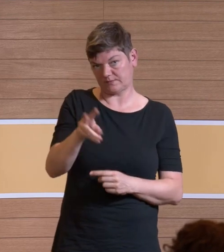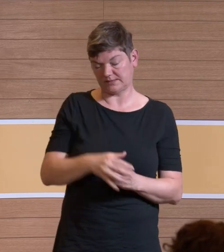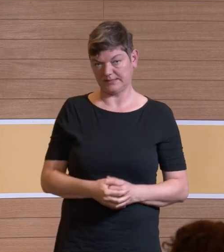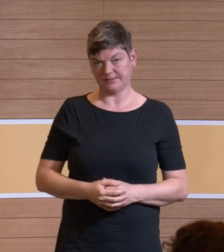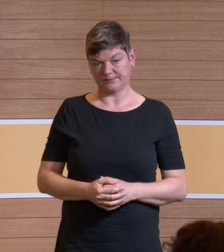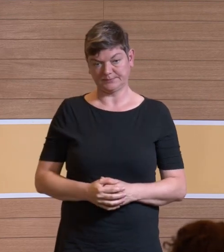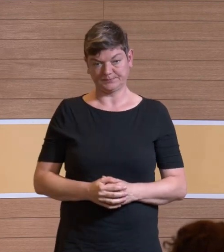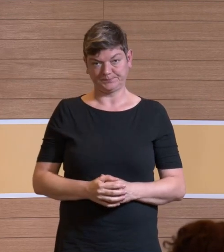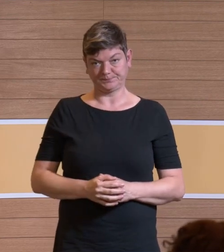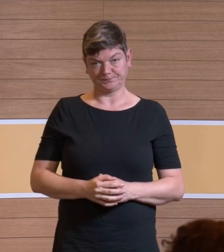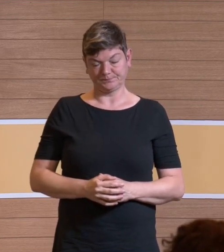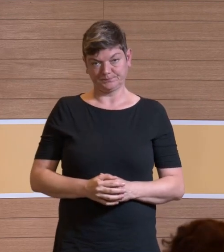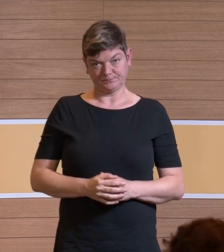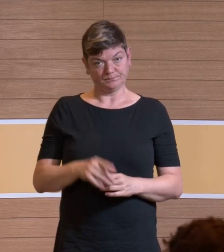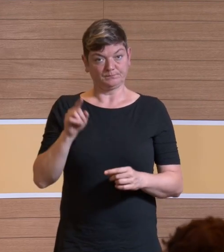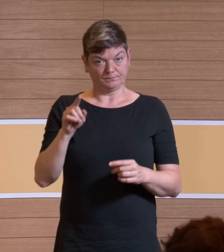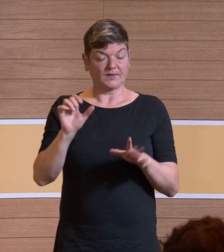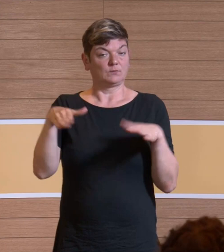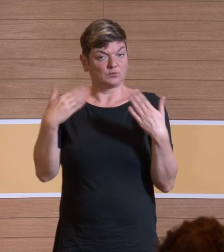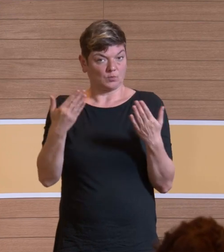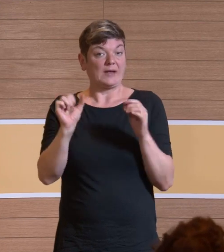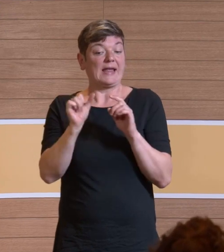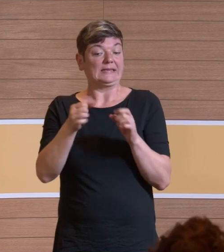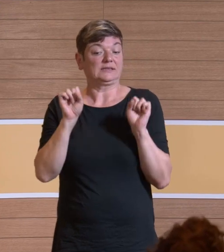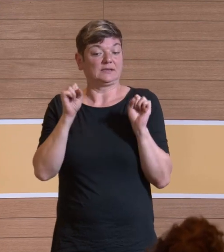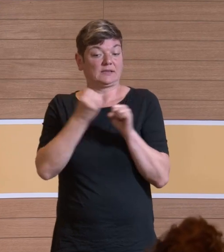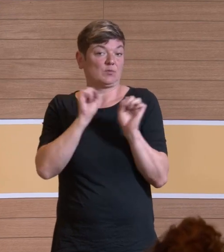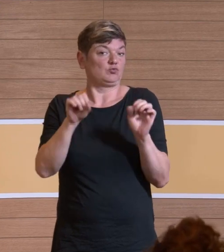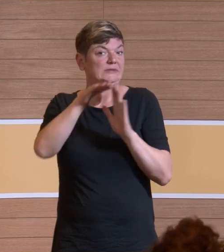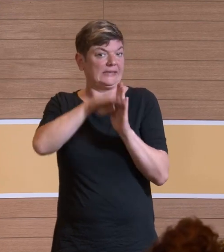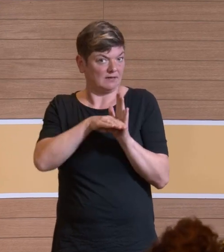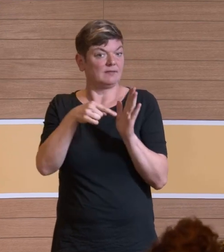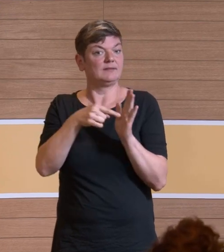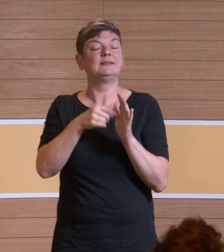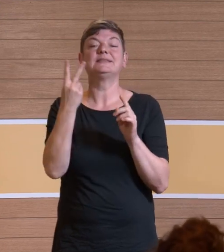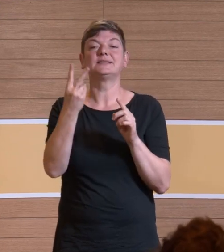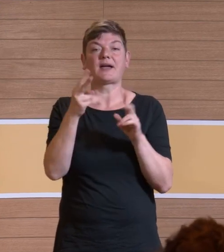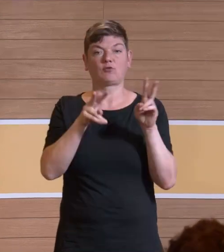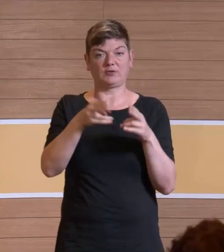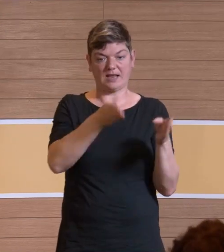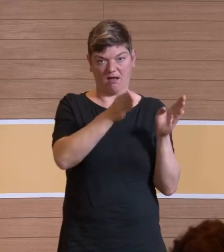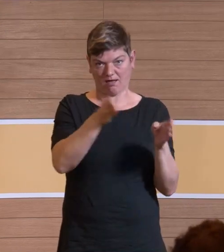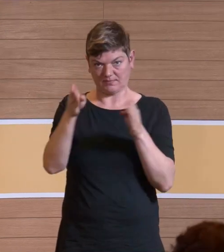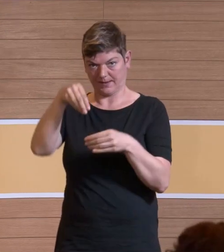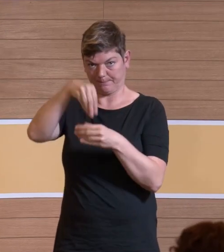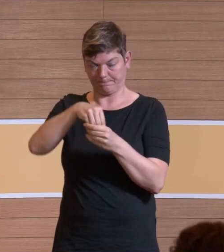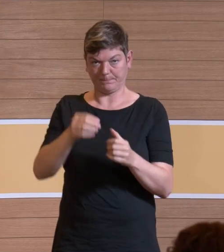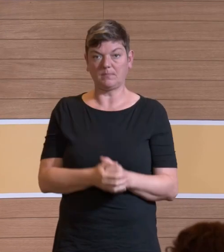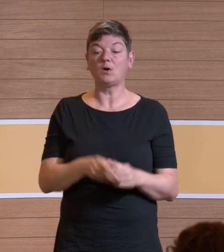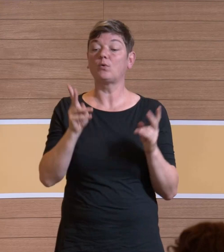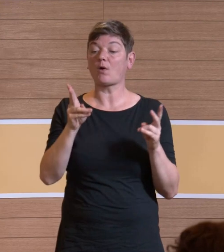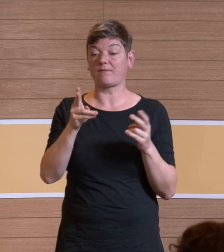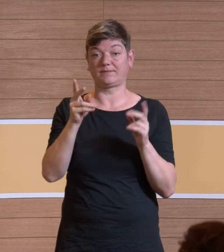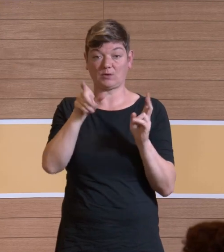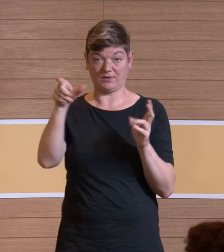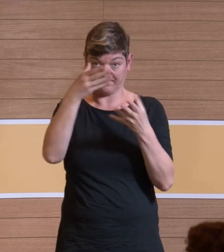Die hat als allerwesentlichen und ersten Punkt zwei Varianten. Und das wird meistens überlesen.